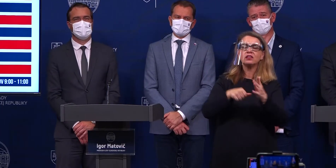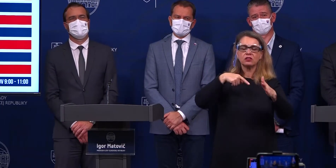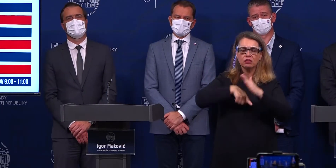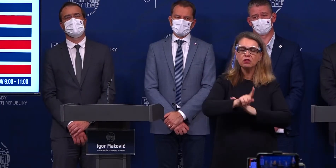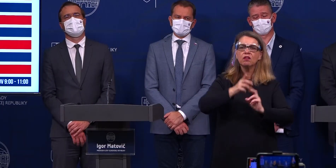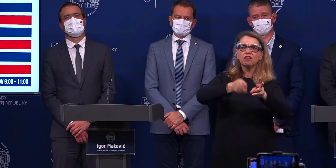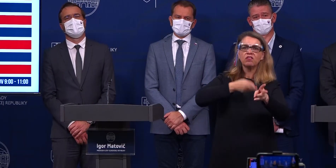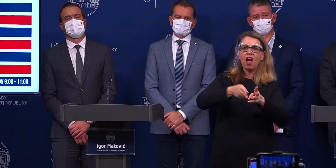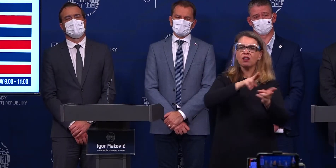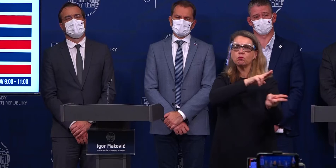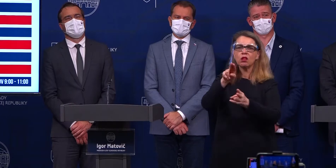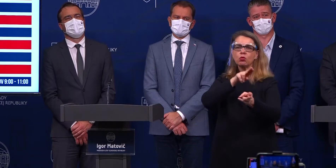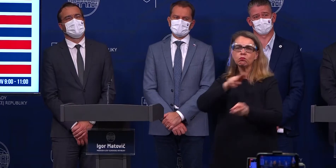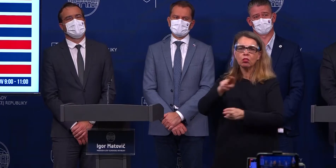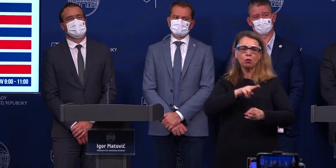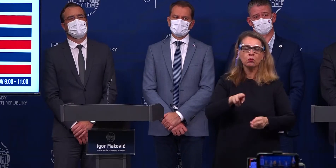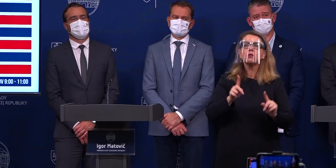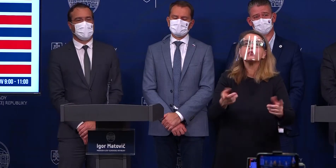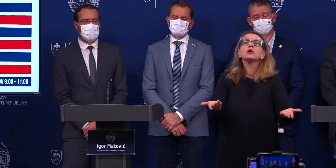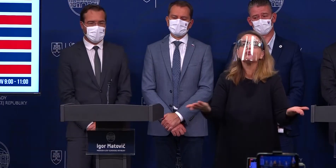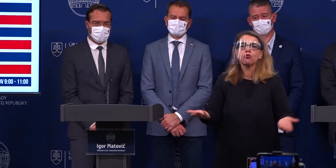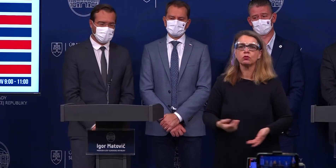sú veľakrát preplnené. S tým teda čo?